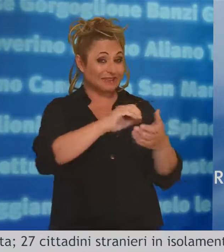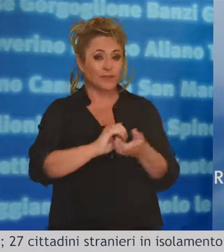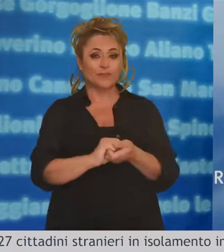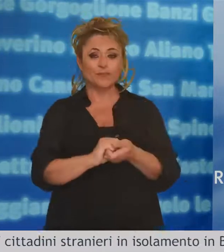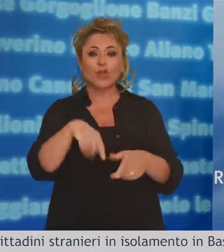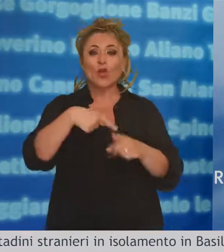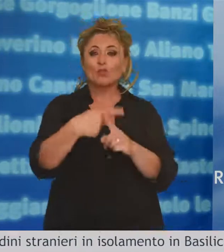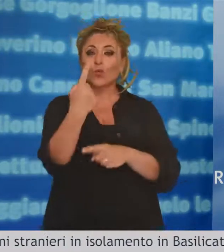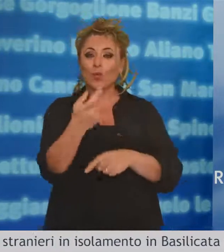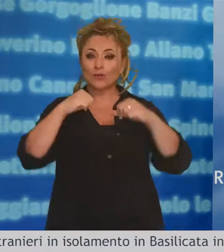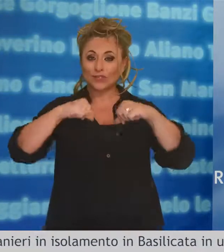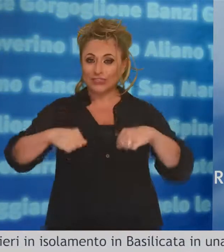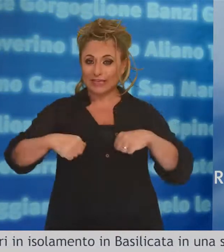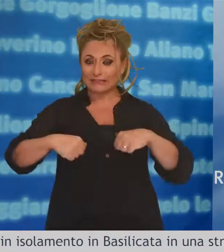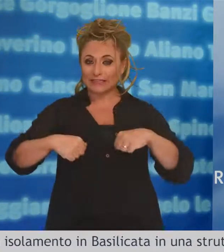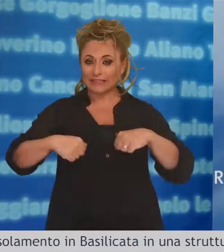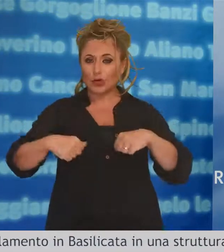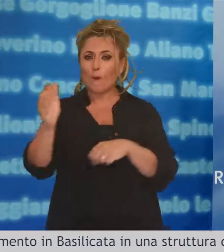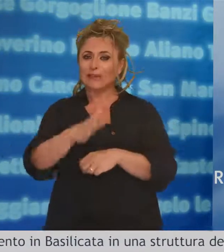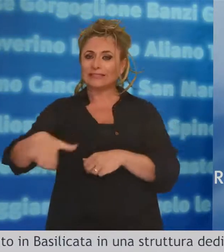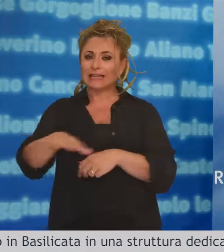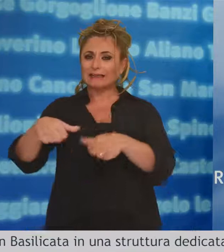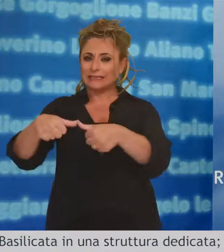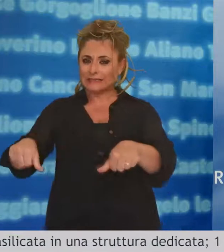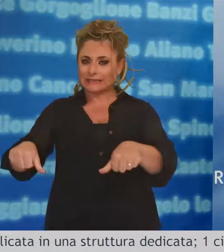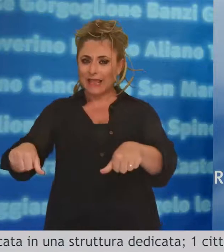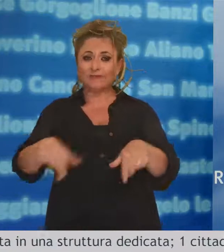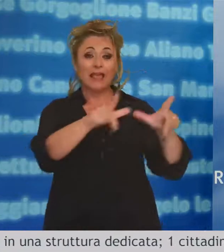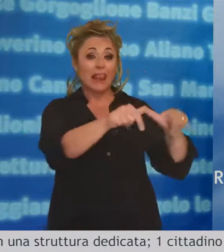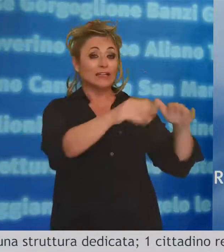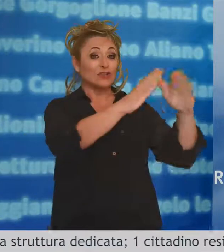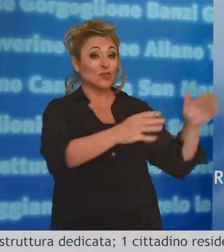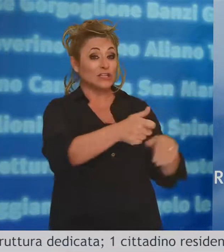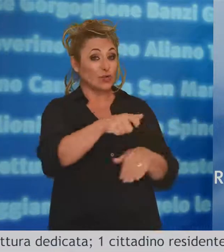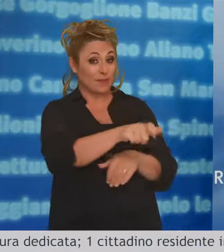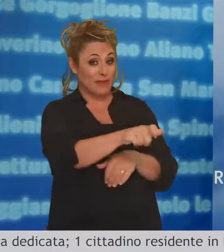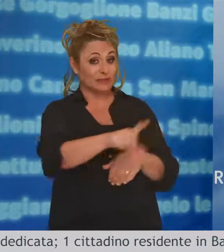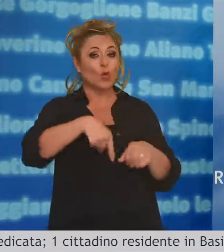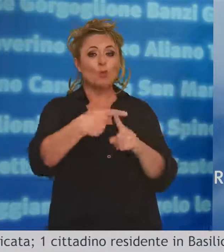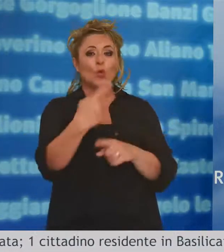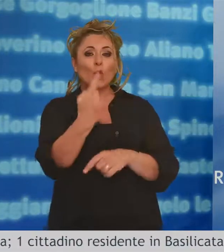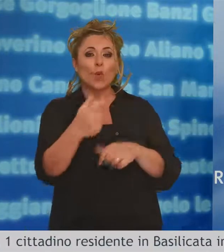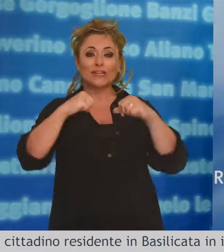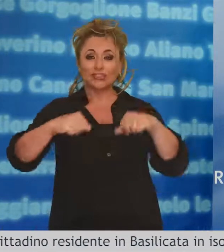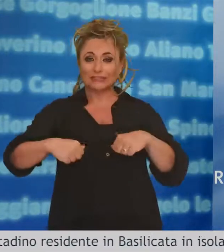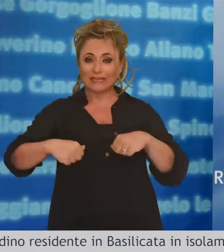un cittadino residente in Basilicata in isolamento nel Lazio e un cittadino diagnosticato in Puglia